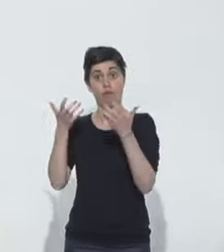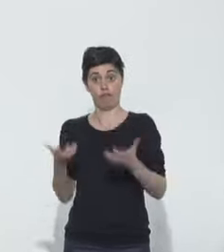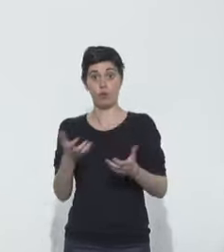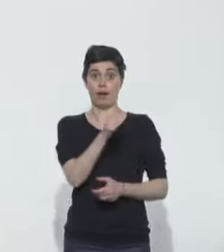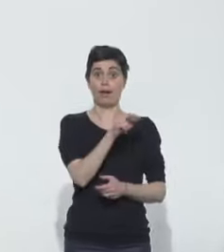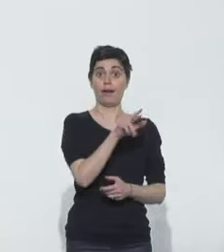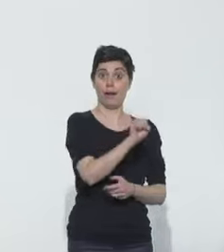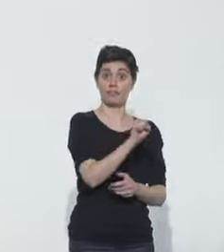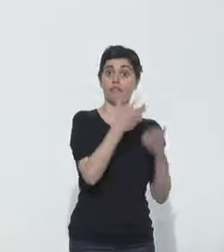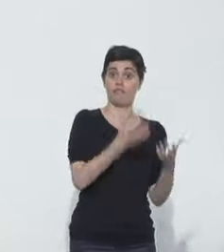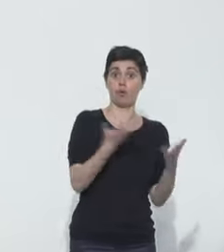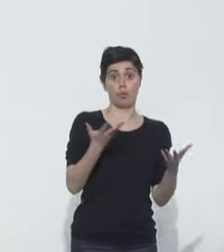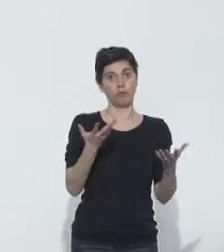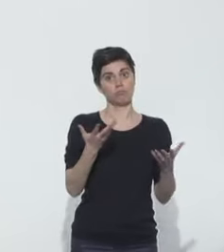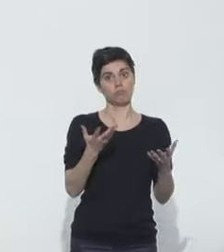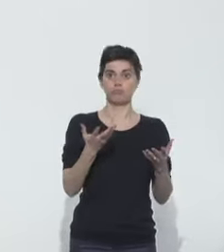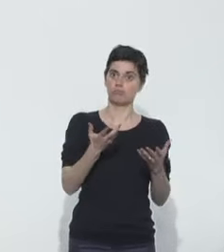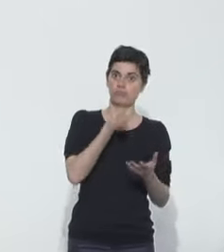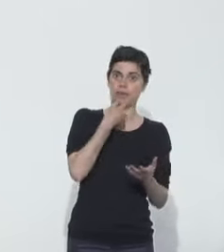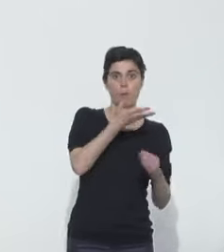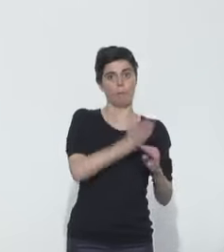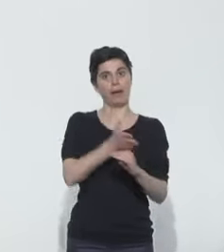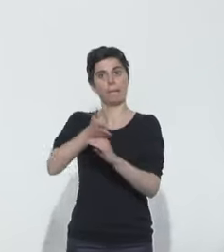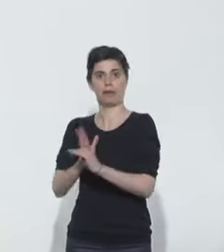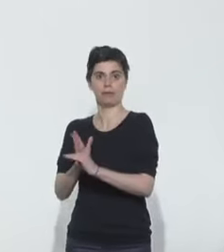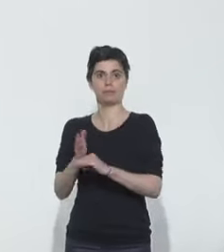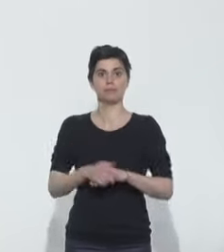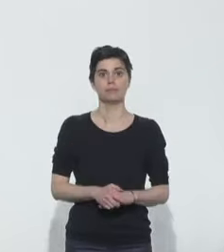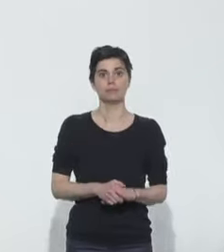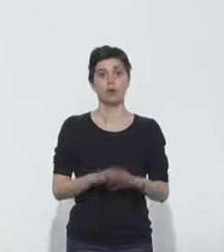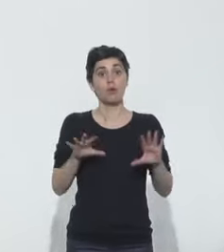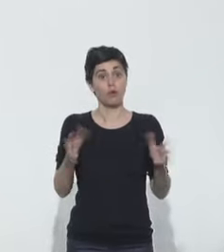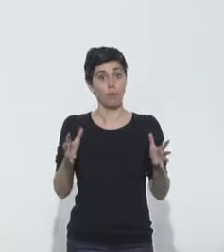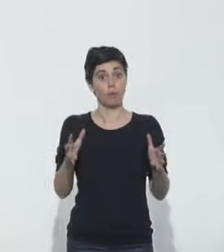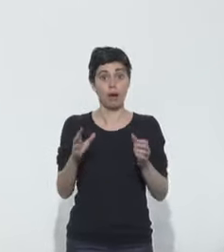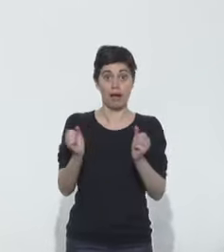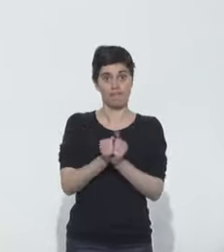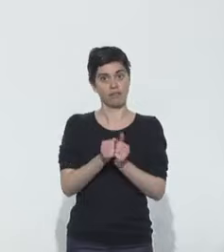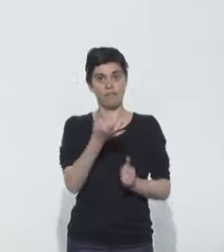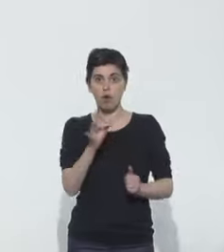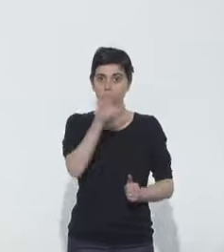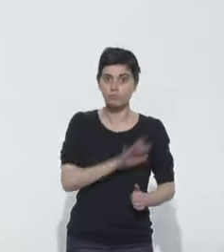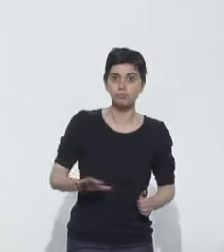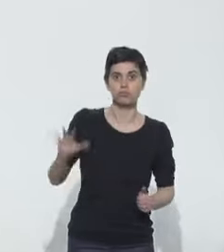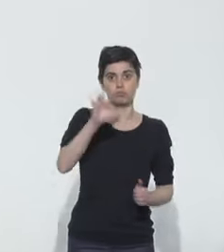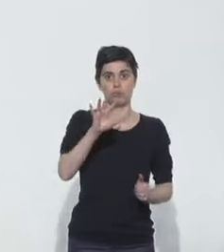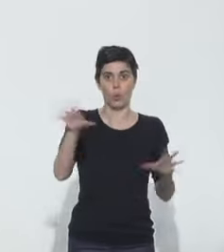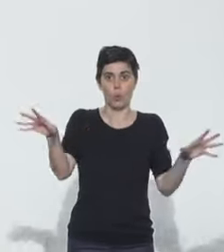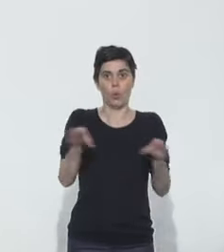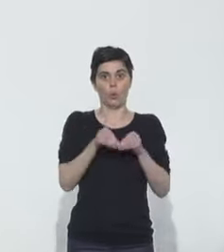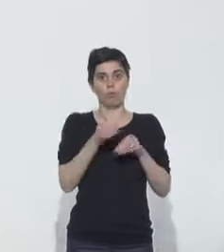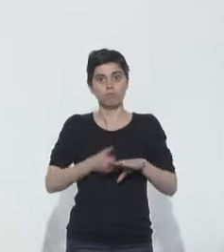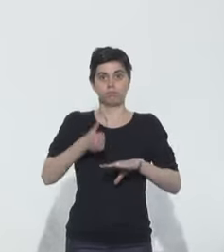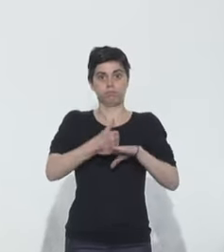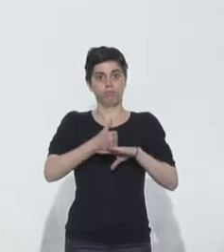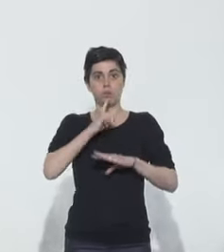régionales de santé, est de disposer de ces produits en rationalisant et en montant au niveau national les commandes groupées. Nous avons un circuit